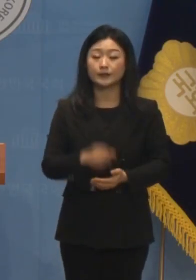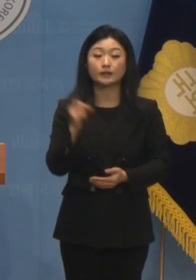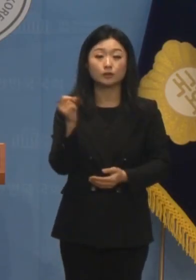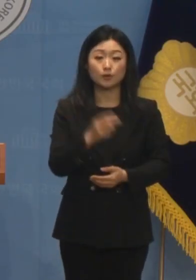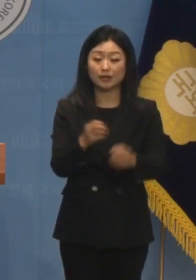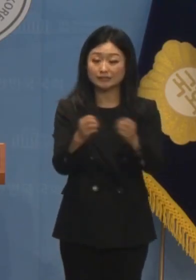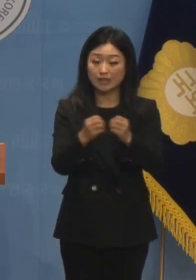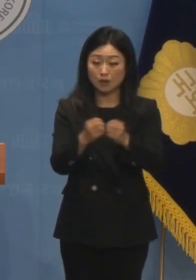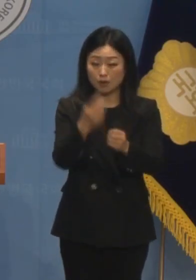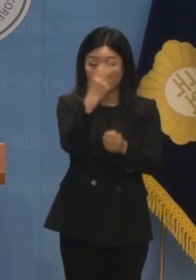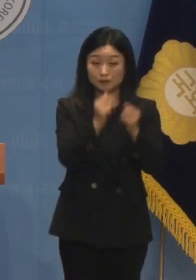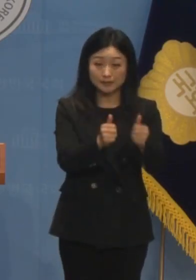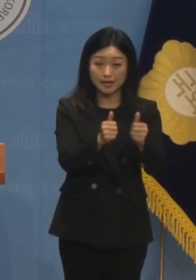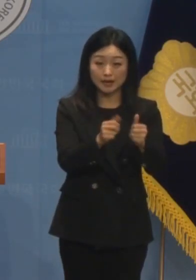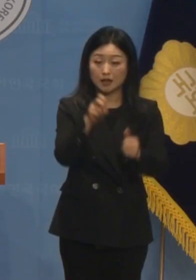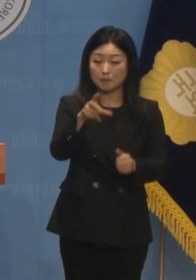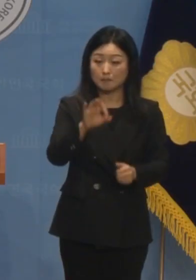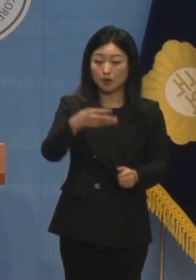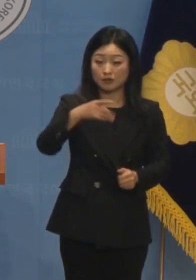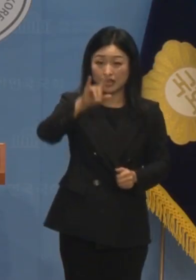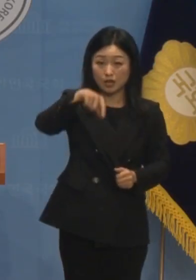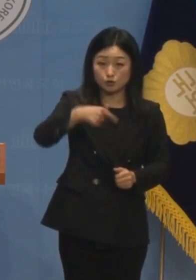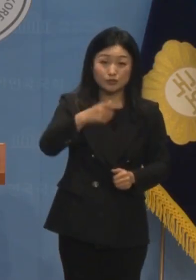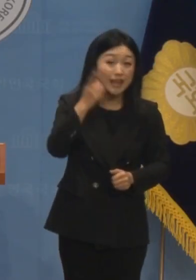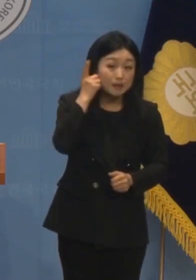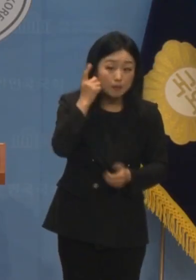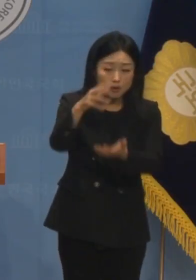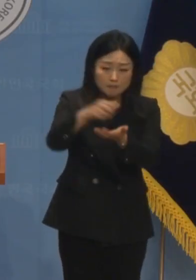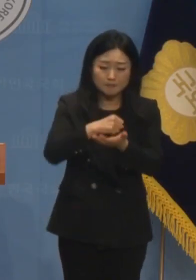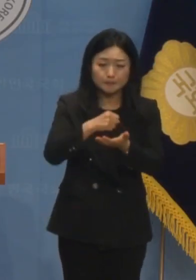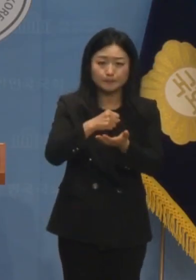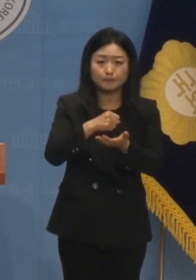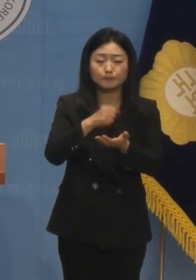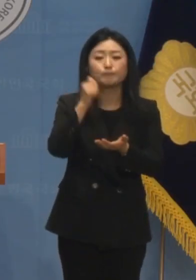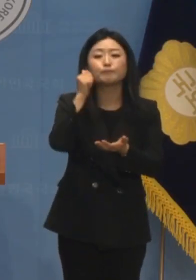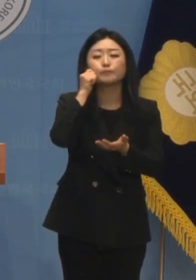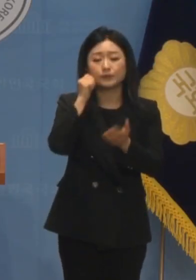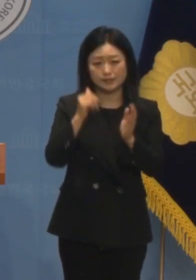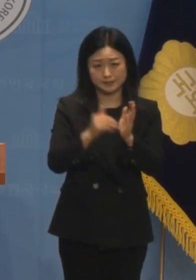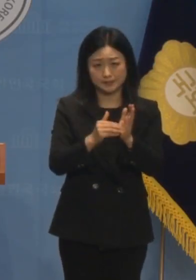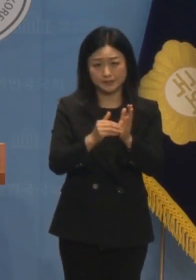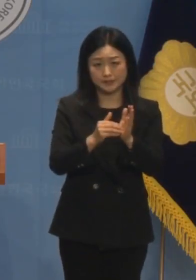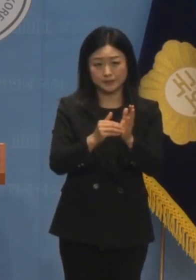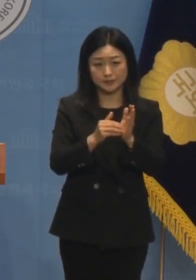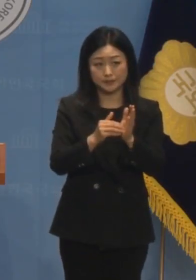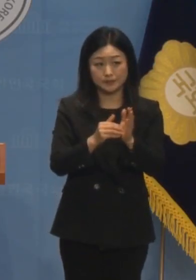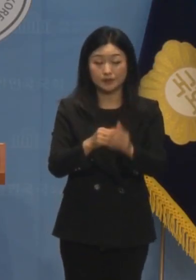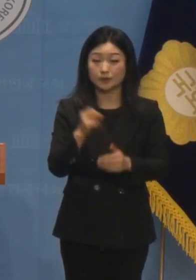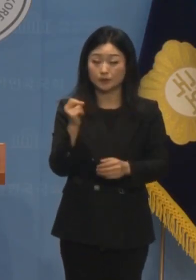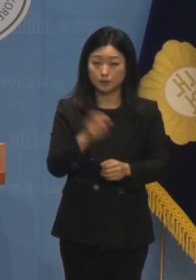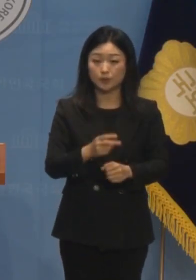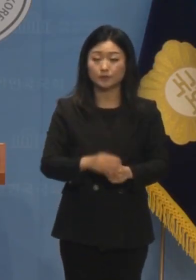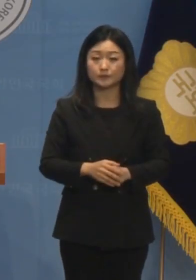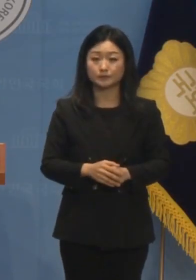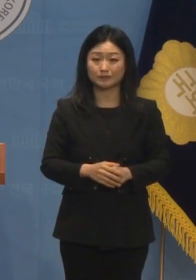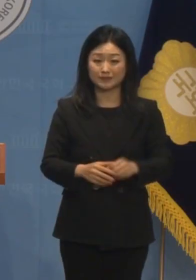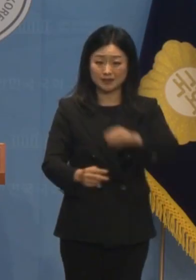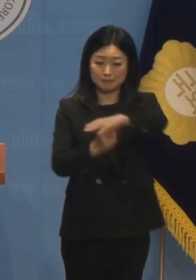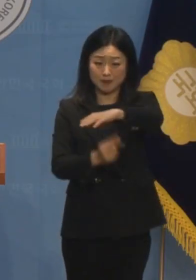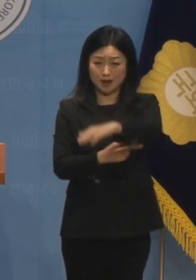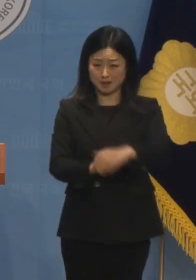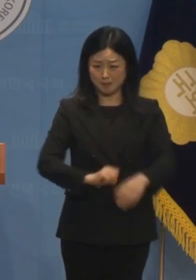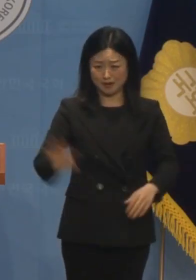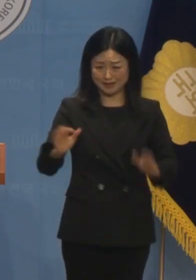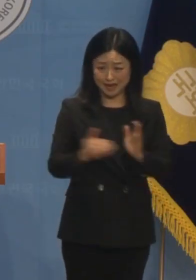창원지검은 명태균의 황금폰을 여태 확보하지 못하고 있죠. 마창 대교에 버렸다는 얘기도